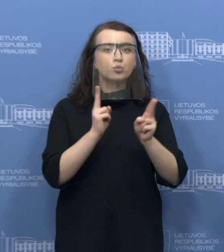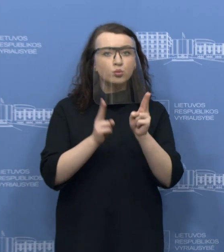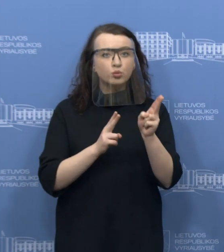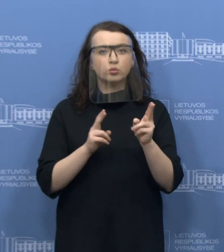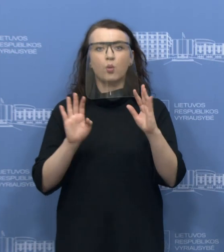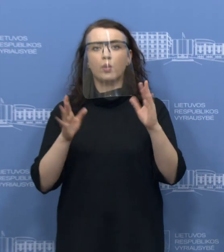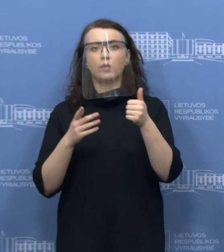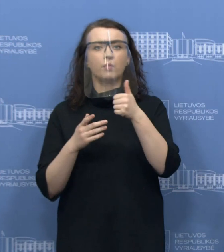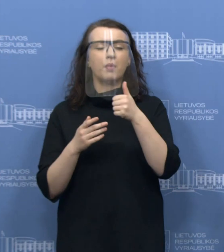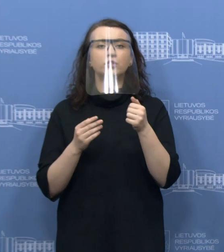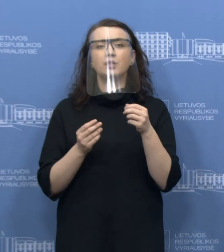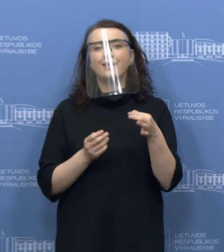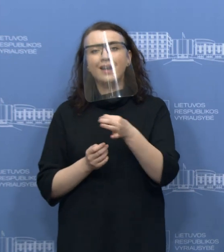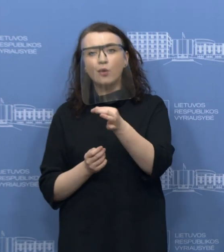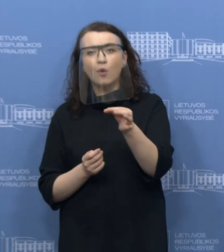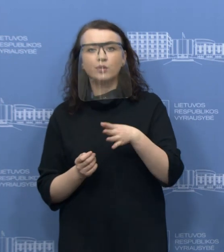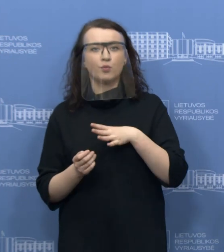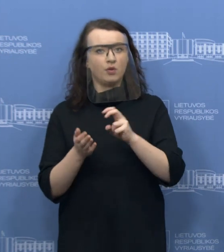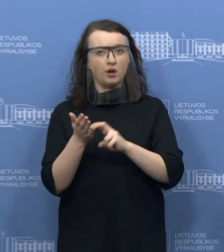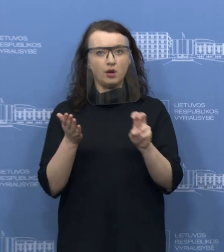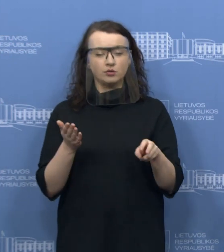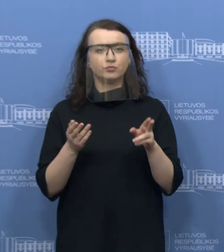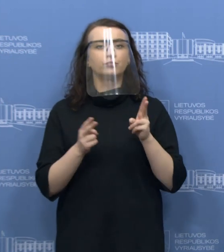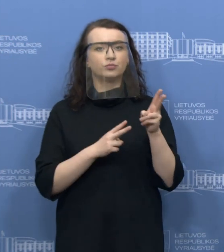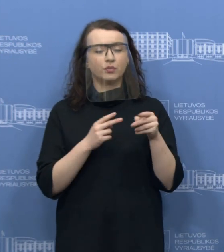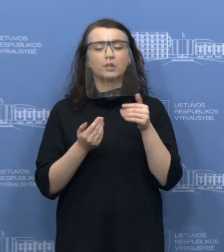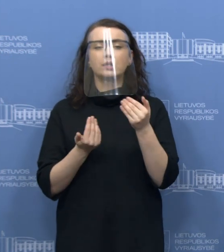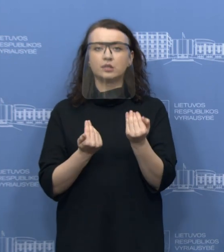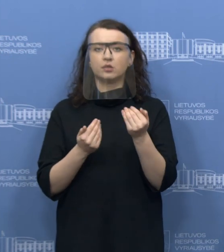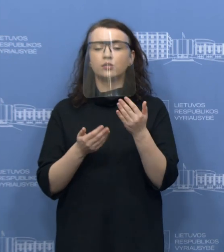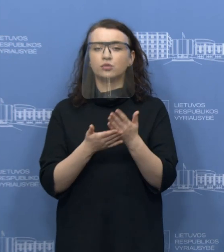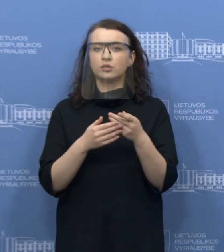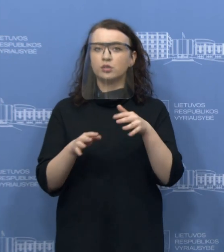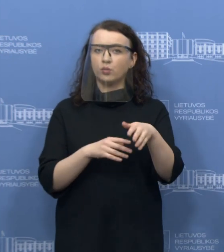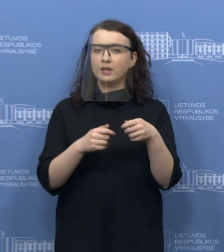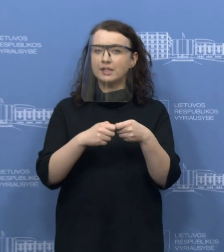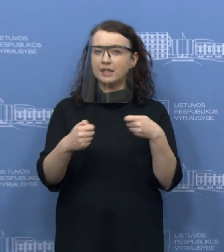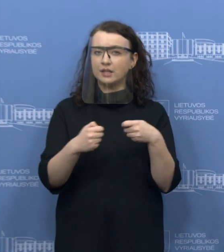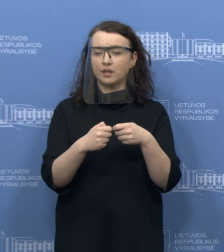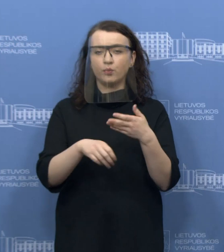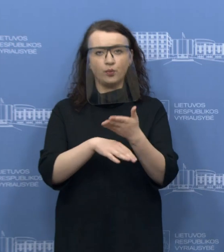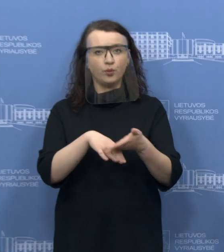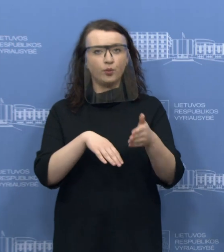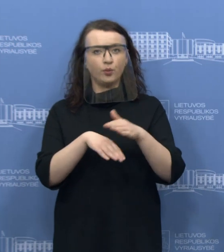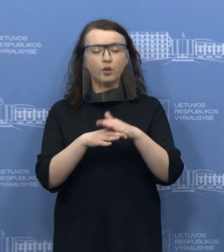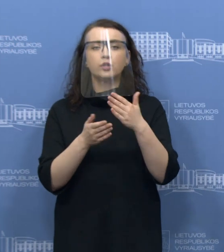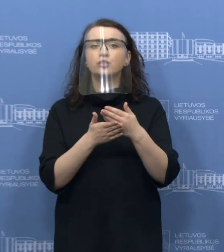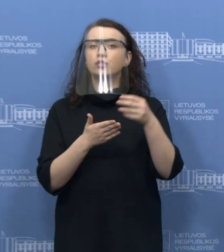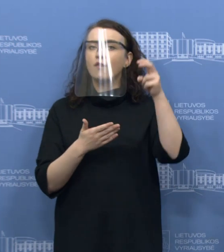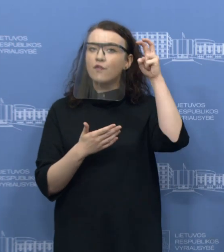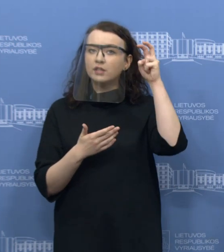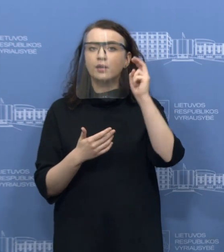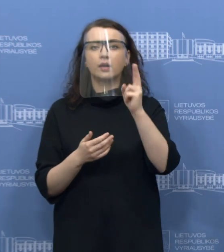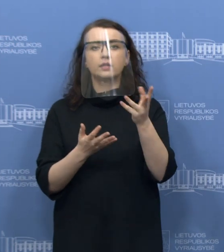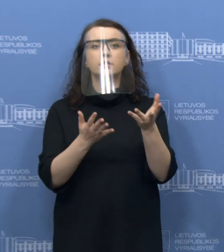atšauktas keliones. Situacija šioje rinkoje tikrai yra labai tamta ir jau kai kurios valstybės yra